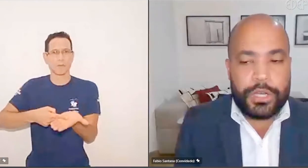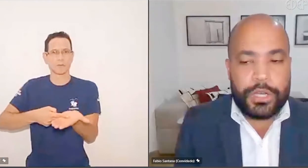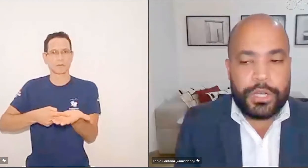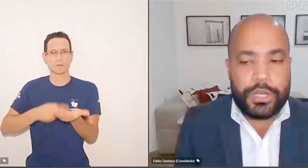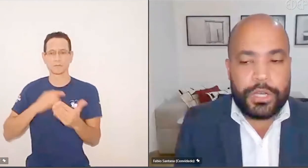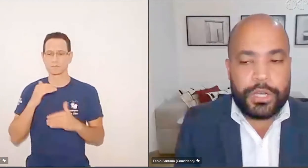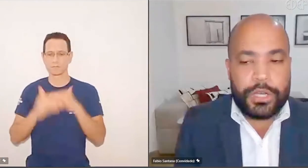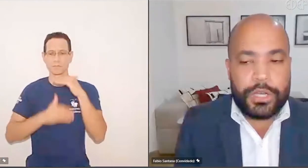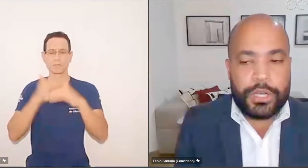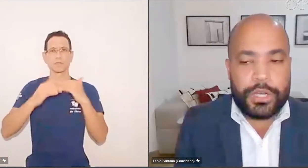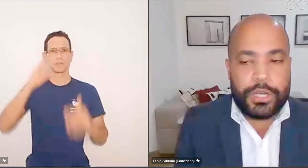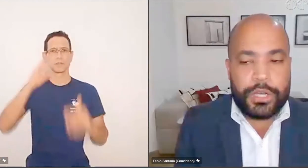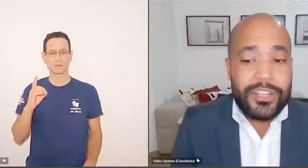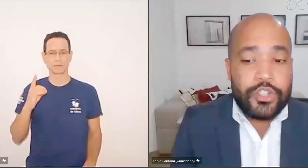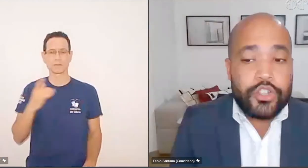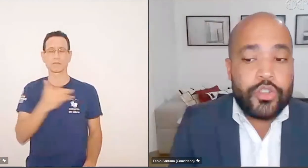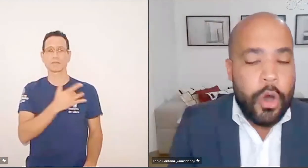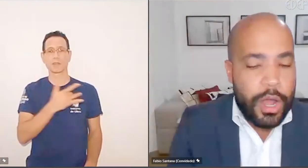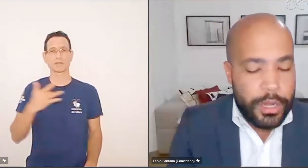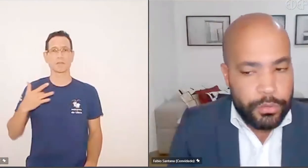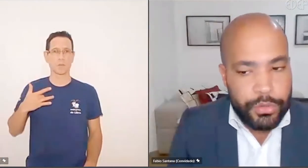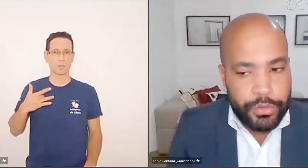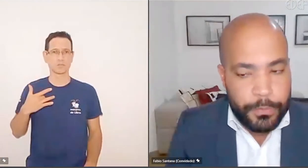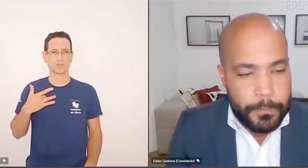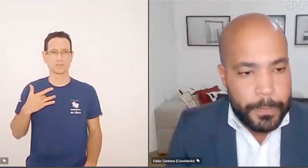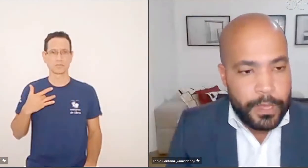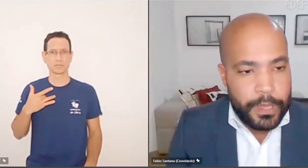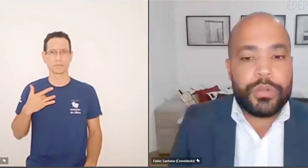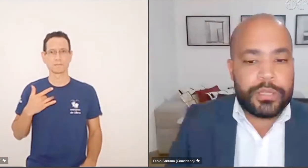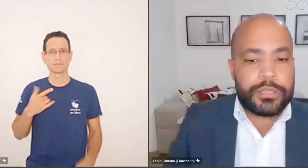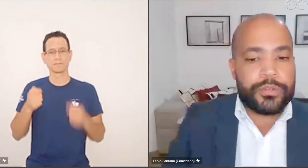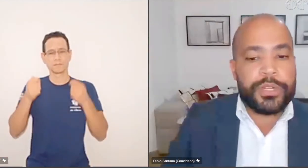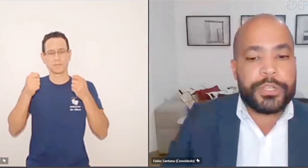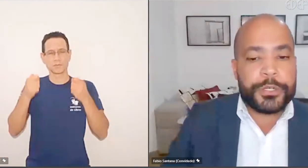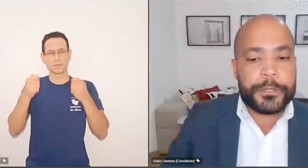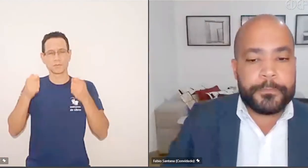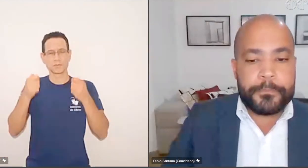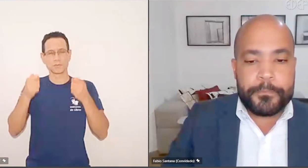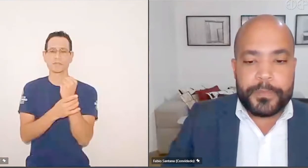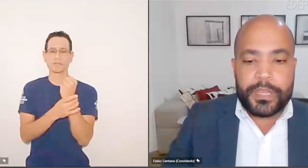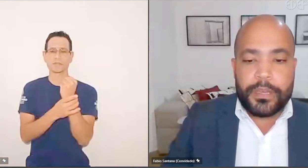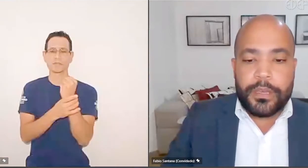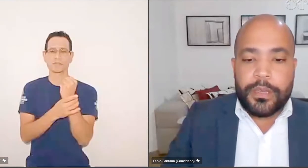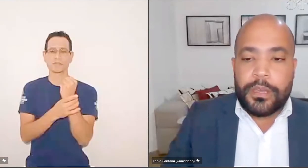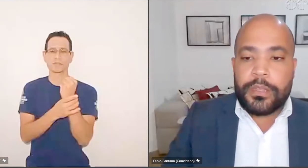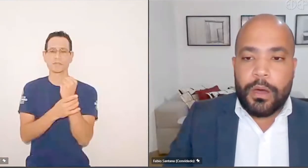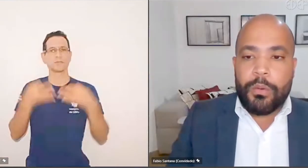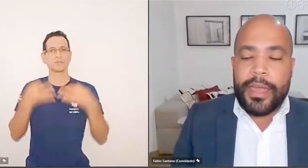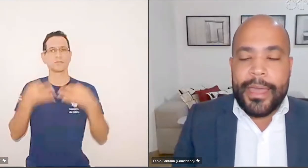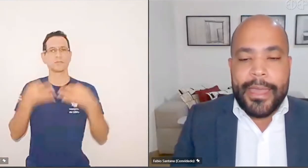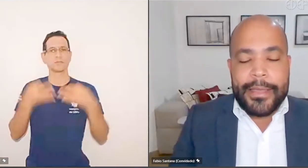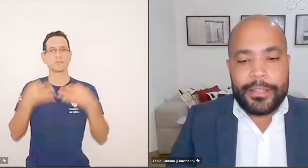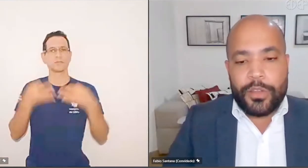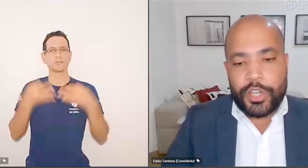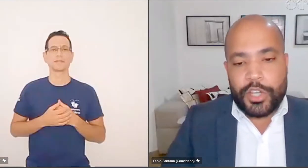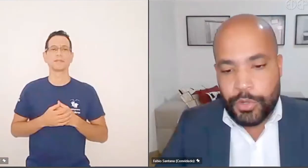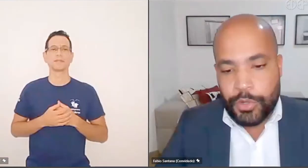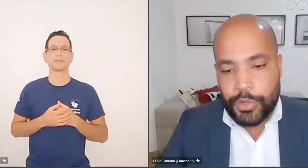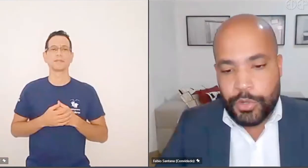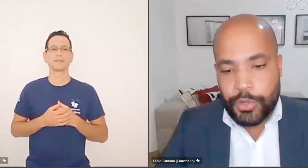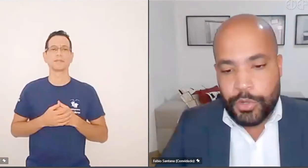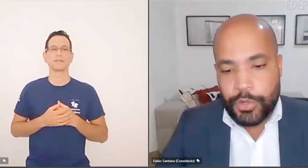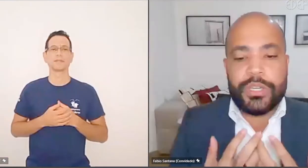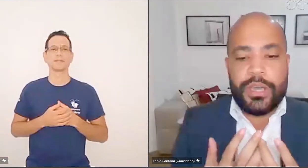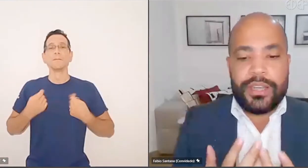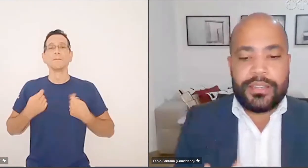hermenêutica de um direito à saúde, sobre pilares sólidos de uma segurança jurídica. Então, nós